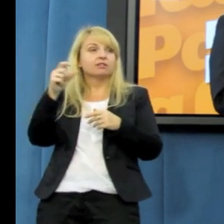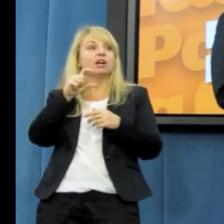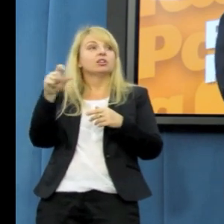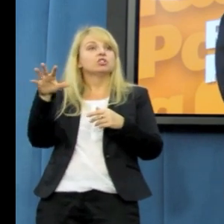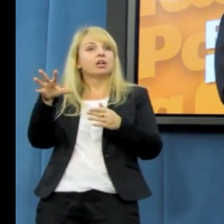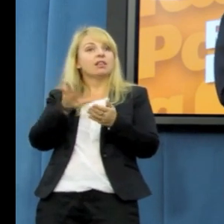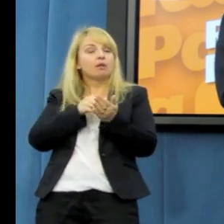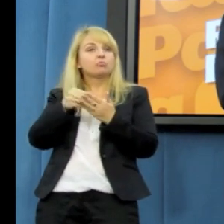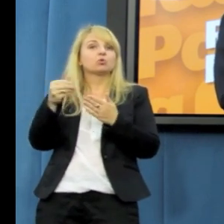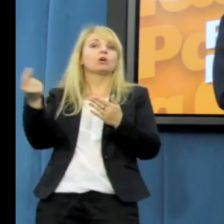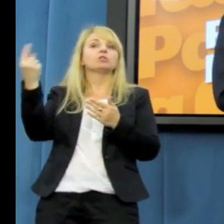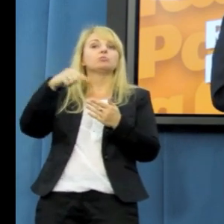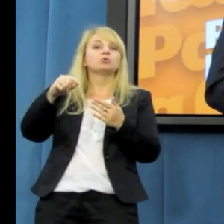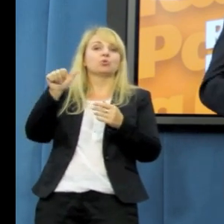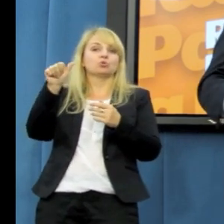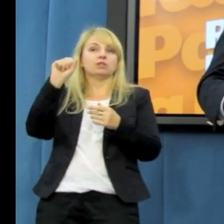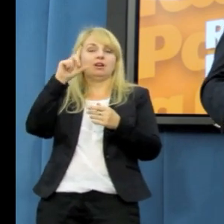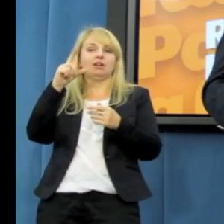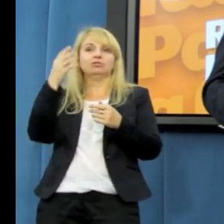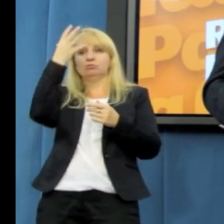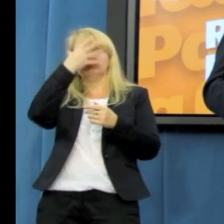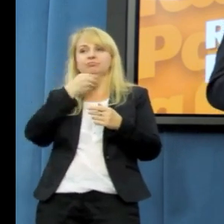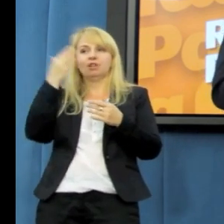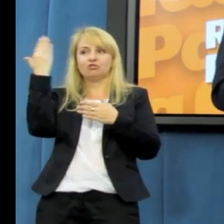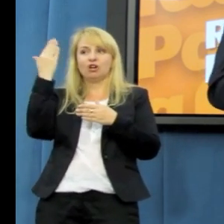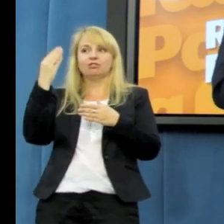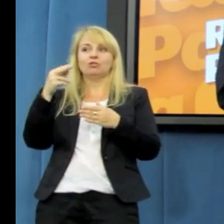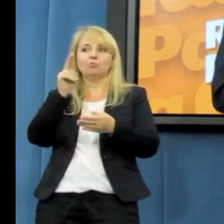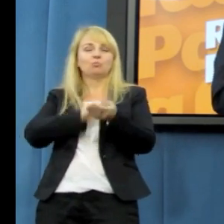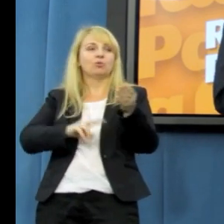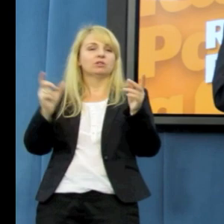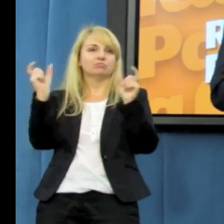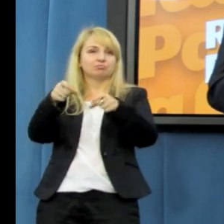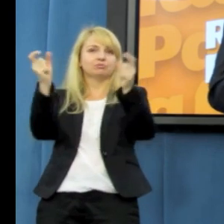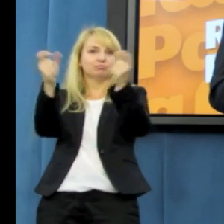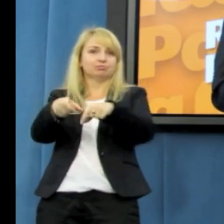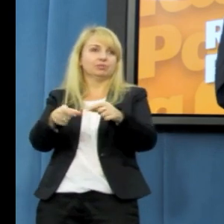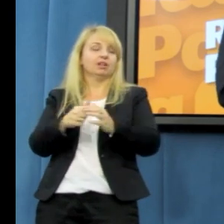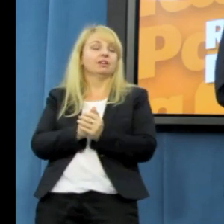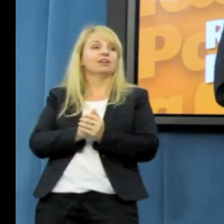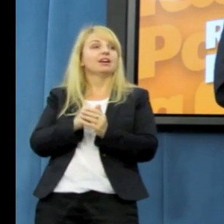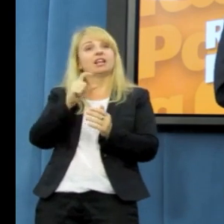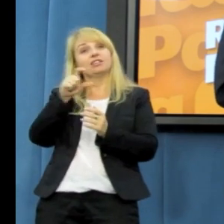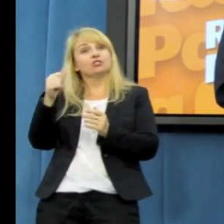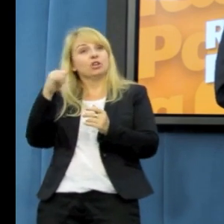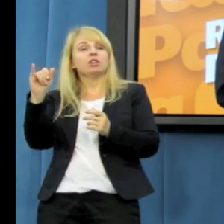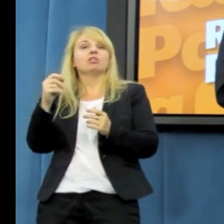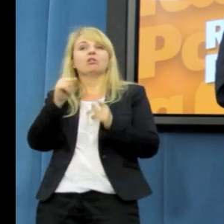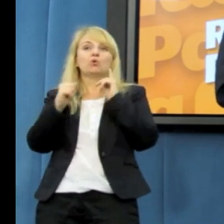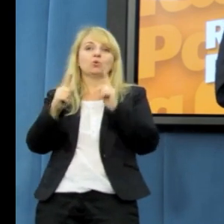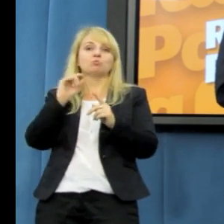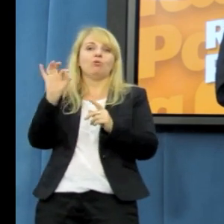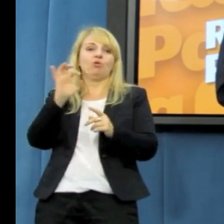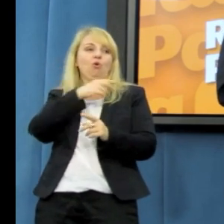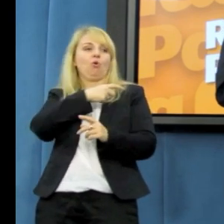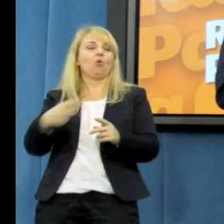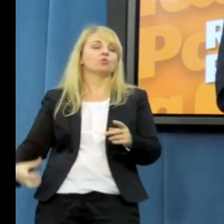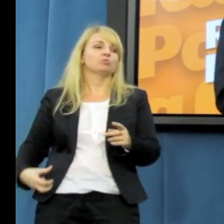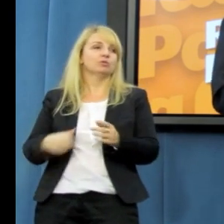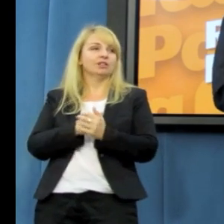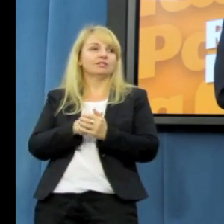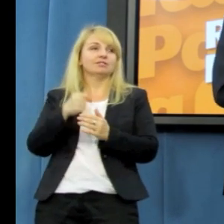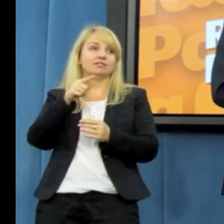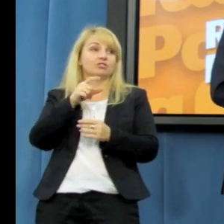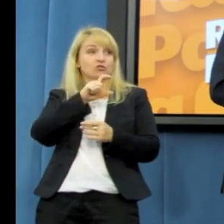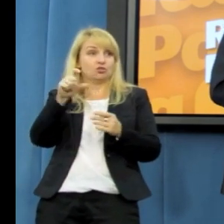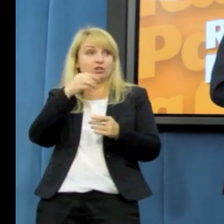kominiarkach do domu, ewentualnie areszty wydobywczej, prześladowanie społeczeństwa. Bo to mnie bardzo interesuje ta sfera, czy tylko o gospodarce chcą. Nie